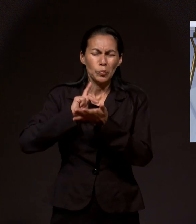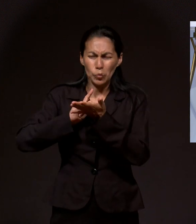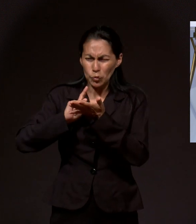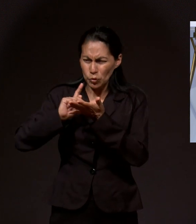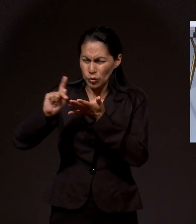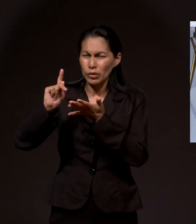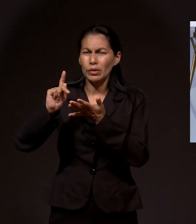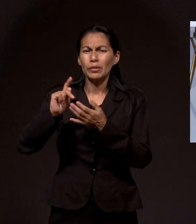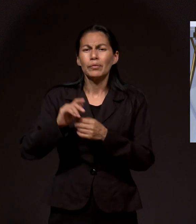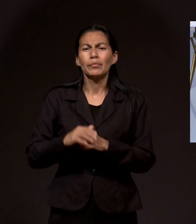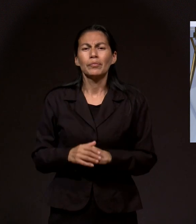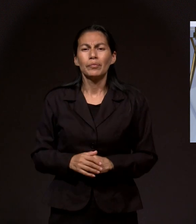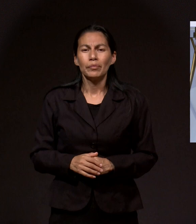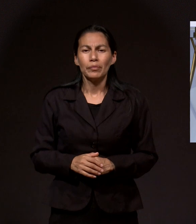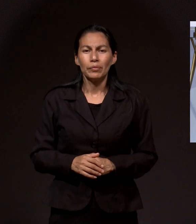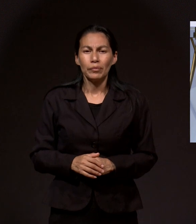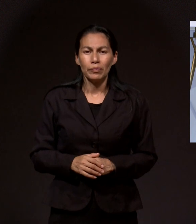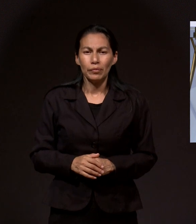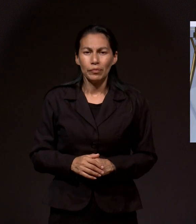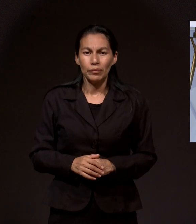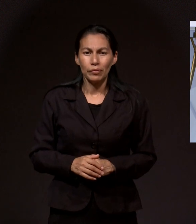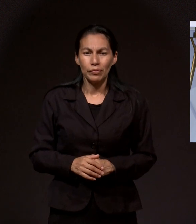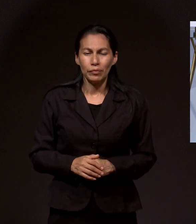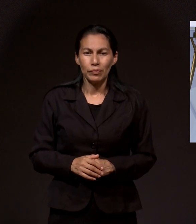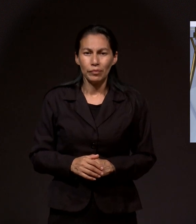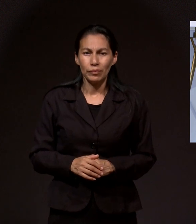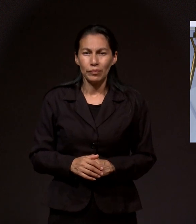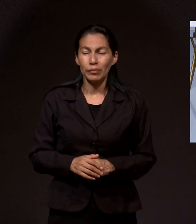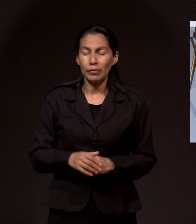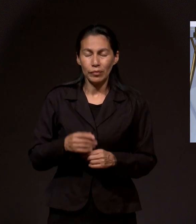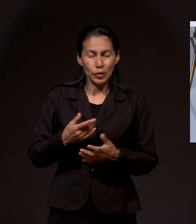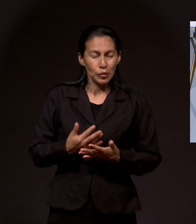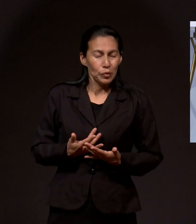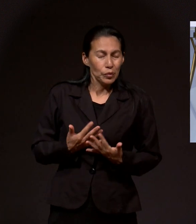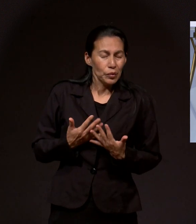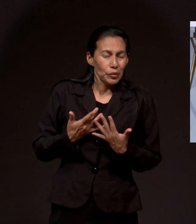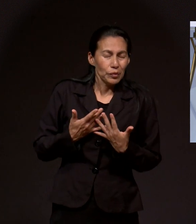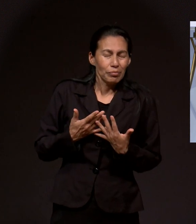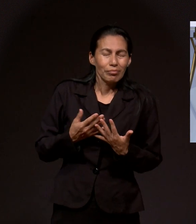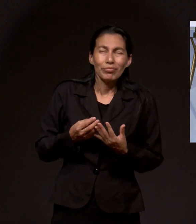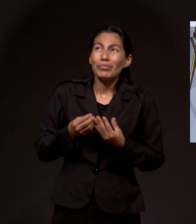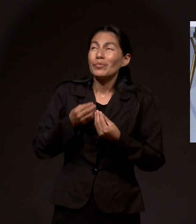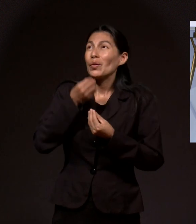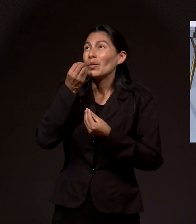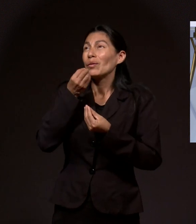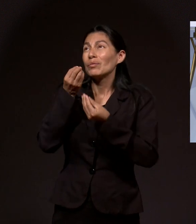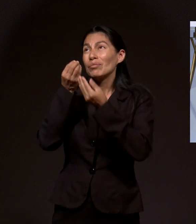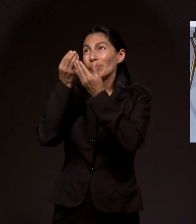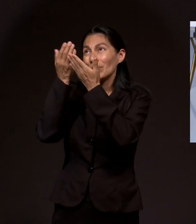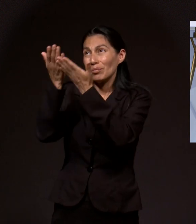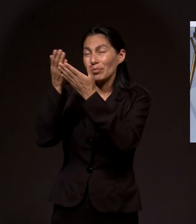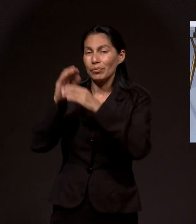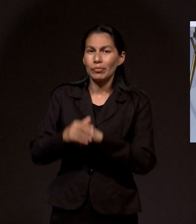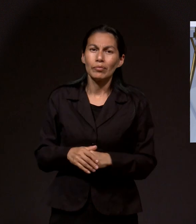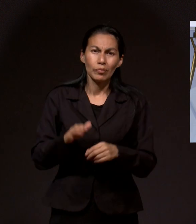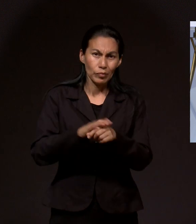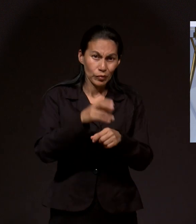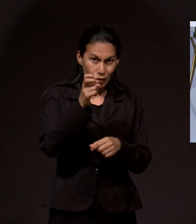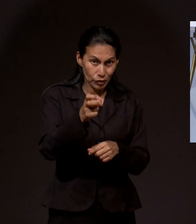sincera, pura y fervorosa que dirigimos a Dios.